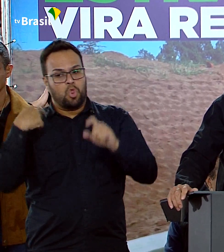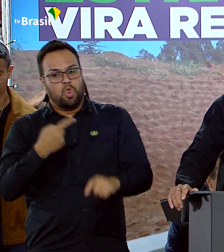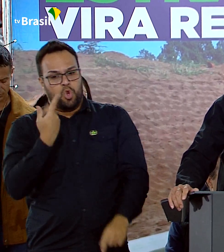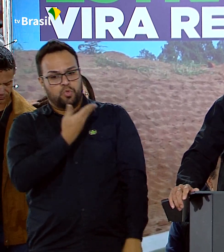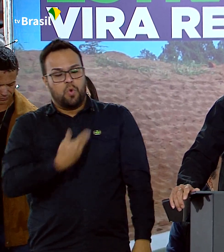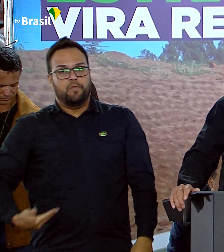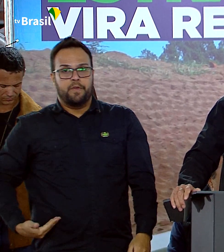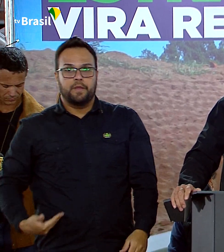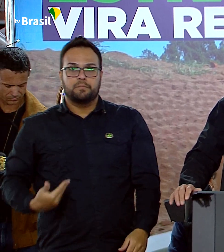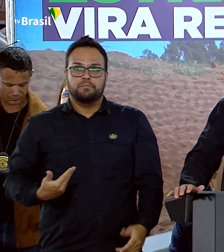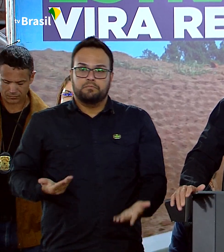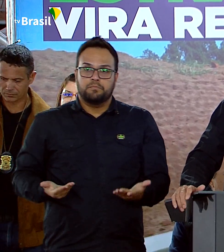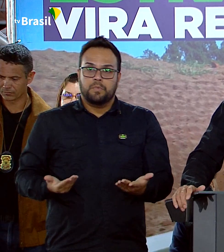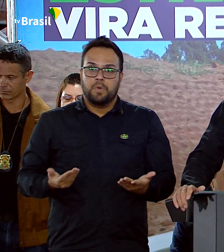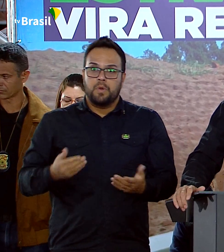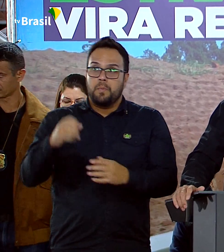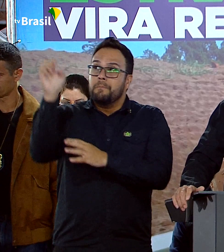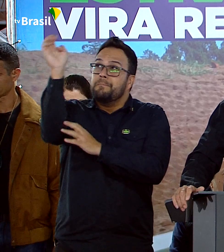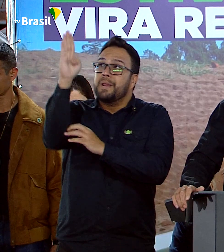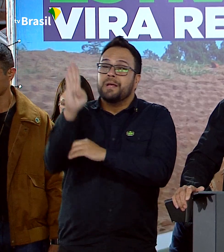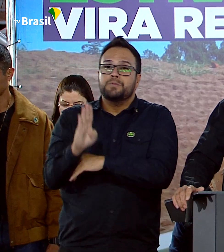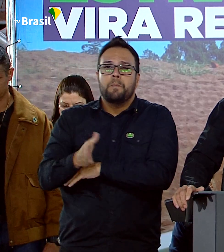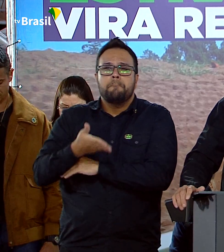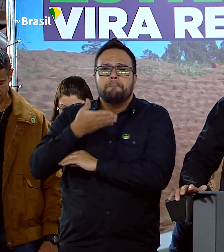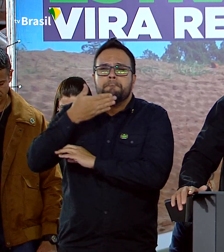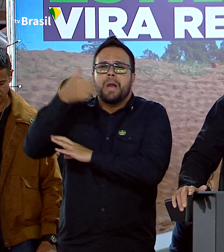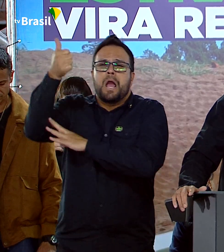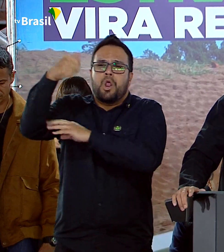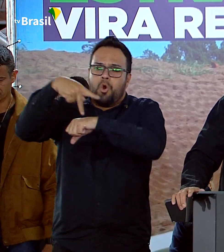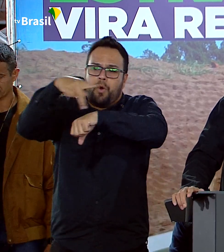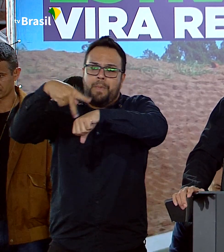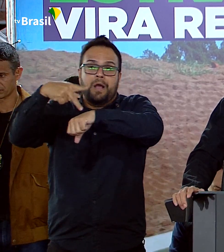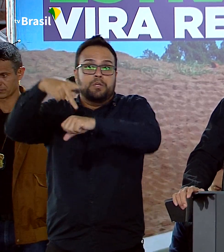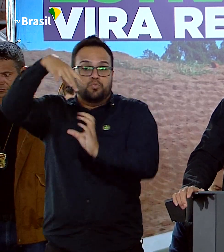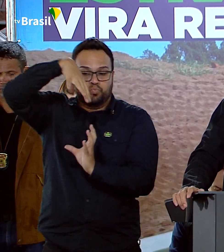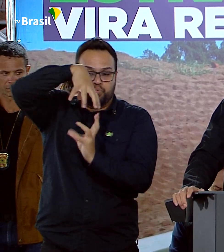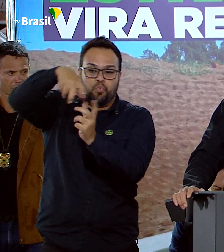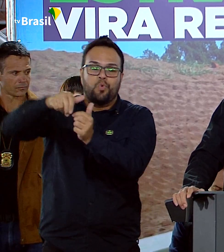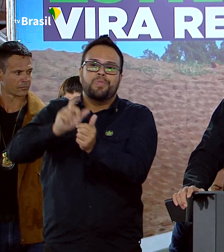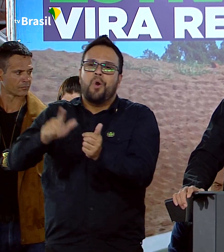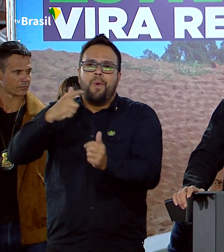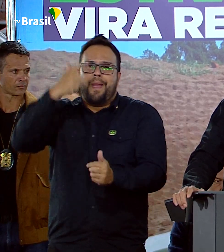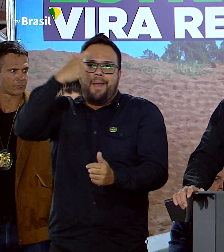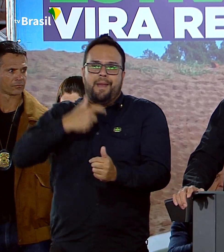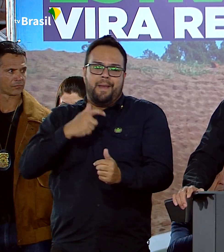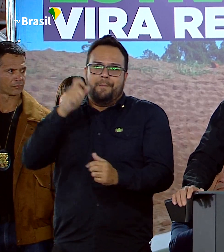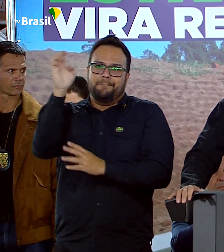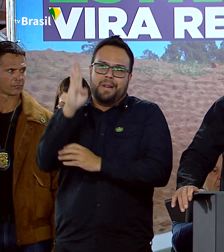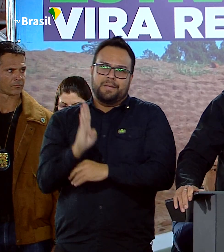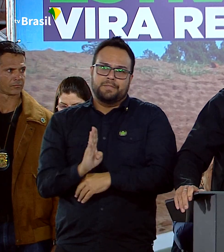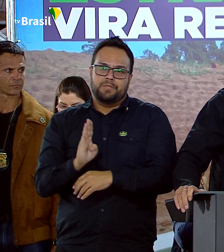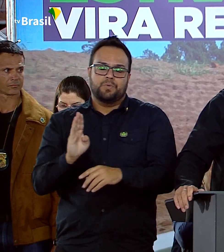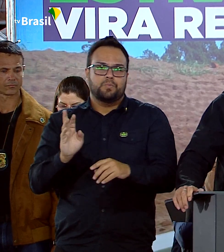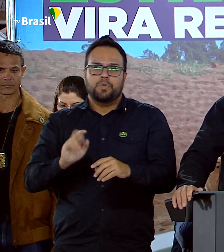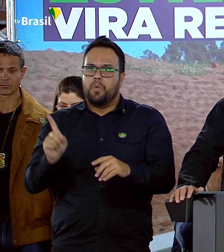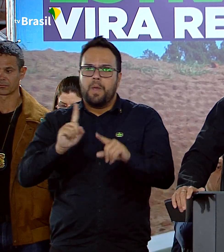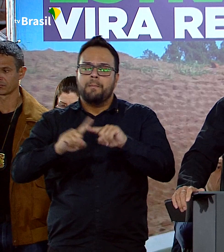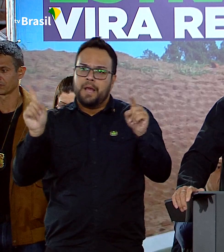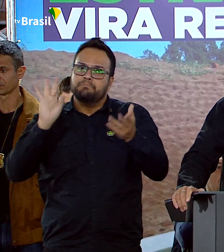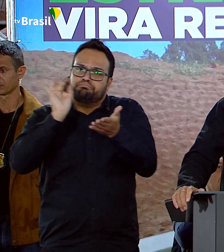vivemos no melhor país do mundo. Não é porque somos brasileiros. Isso é uma realidade.